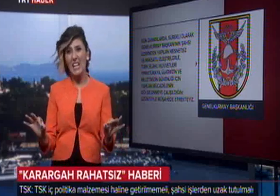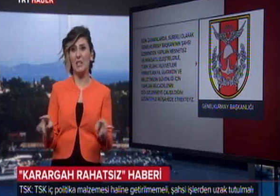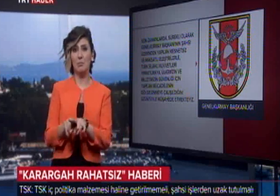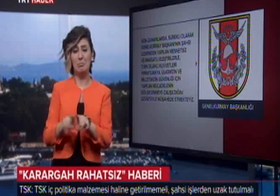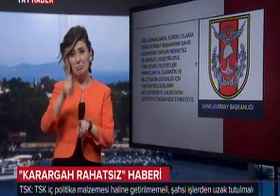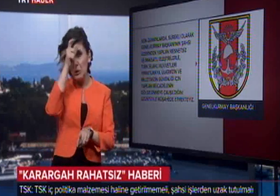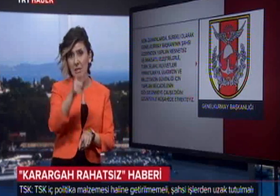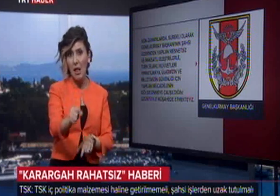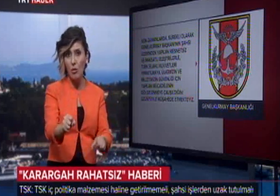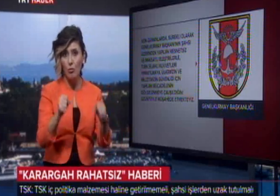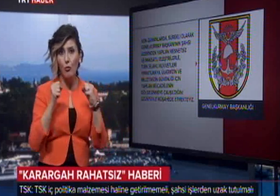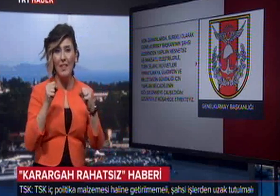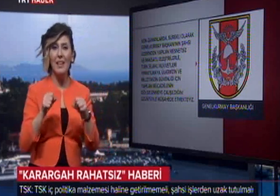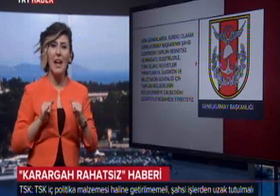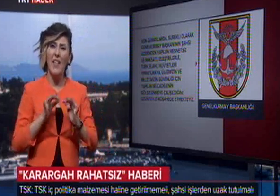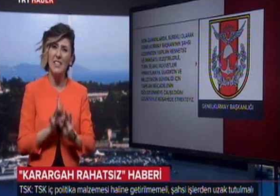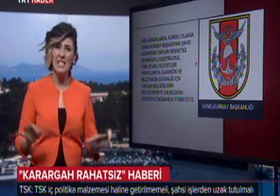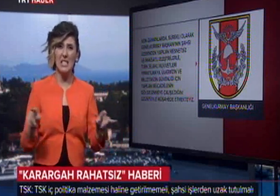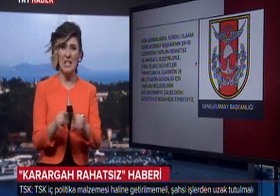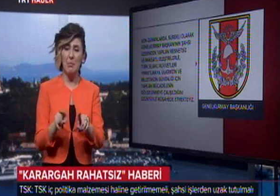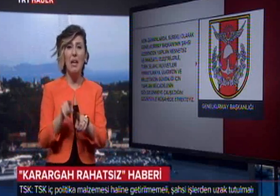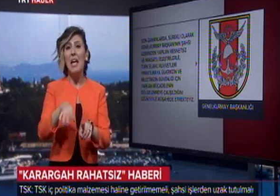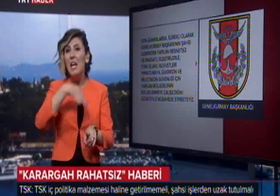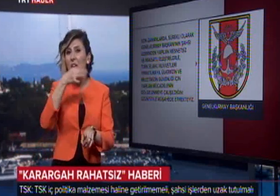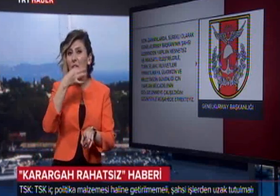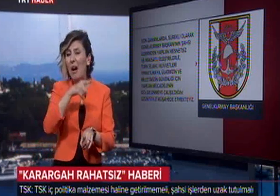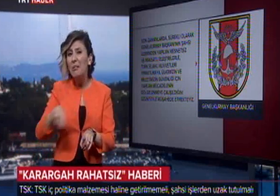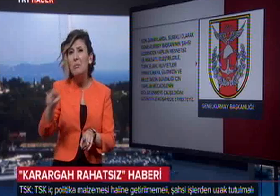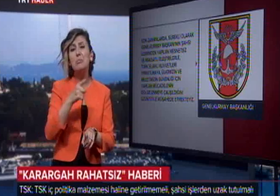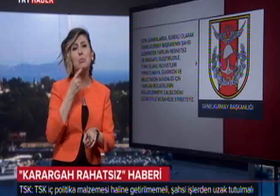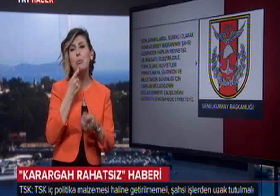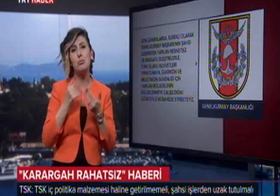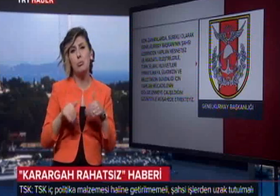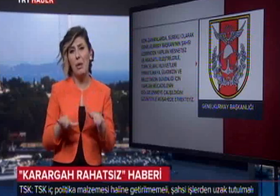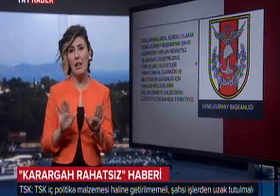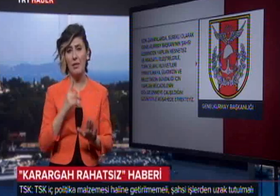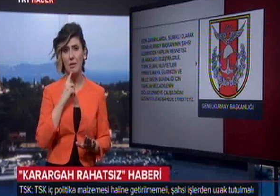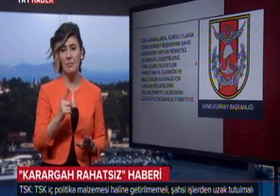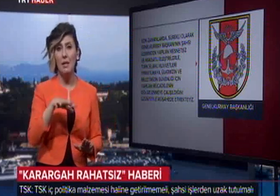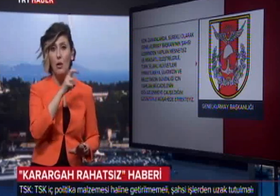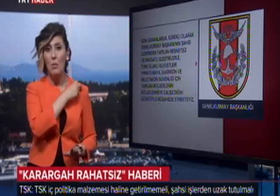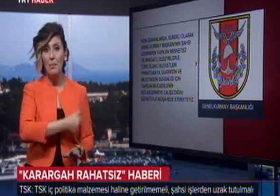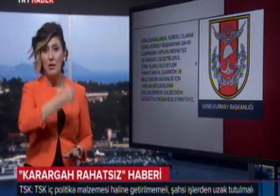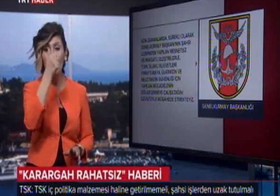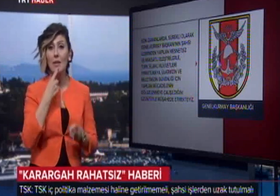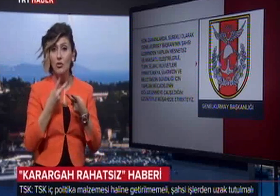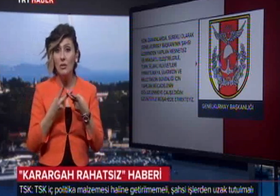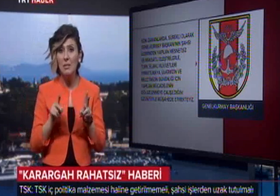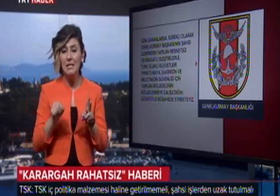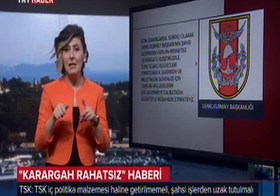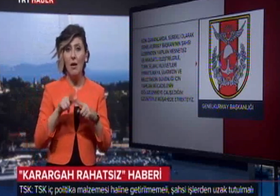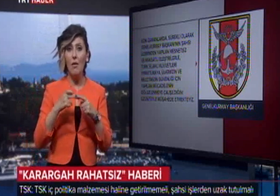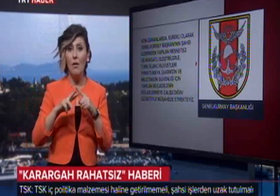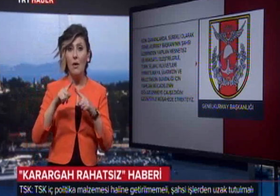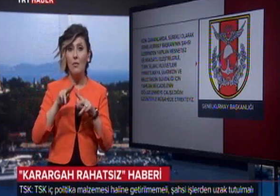Türk Silahlı Kuvvetleri'nde rahatsızlık gibi ifadelerin söz konusu dahi olmadığı vurgulandı. Genelkurmay Başkanlığı